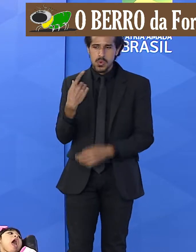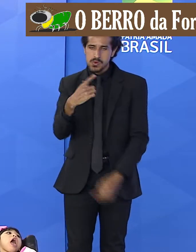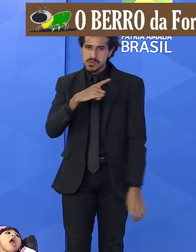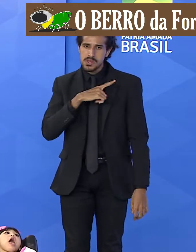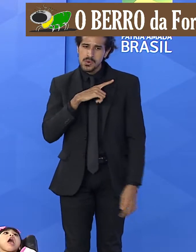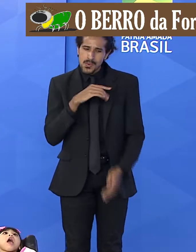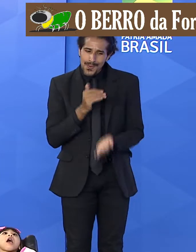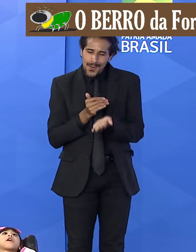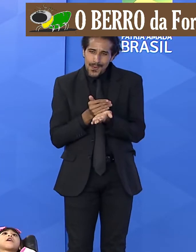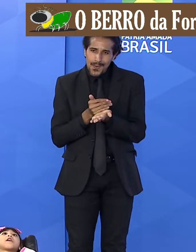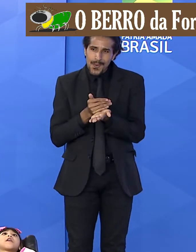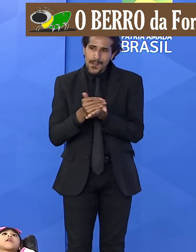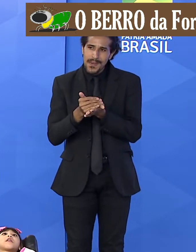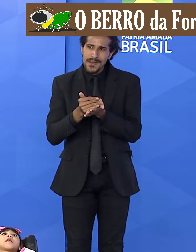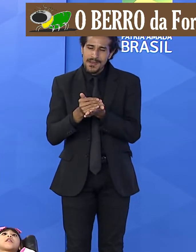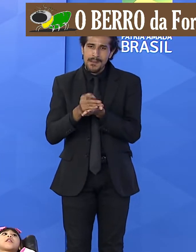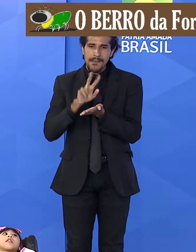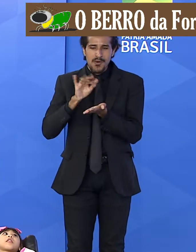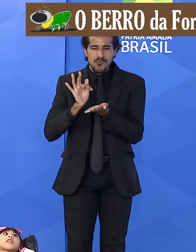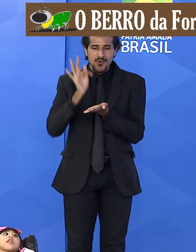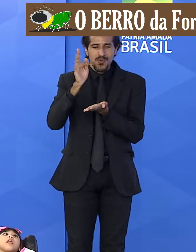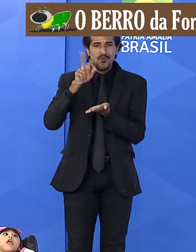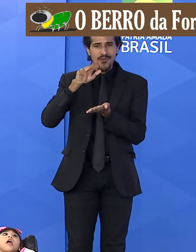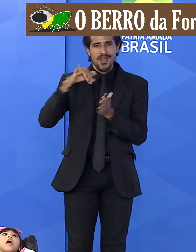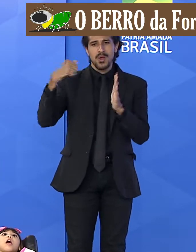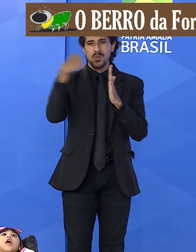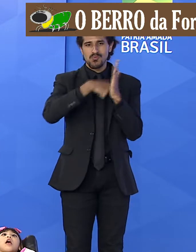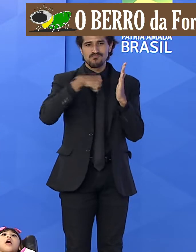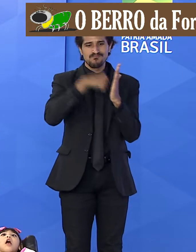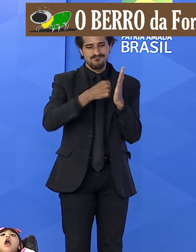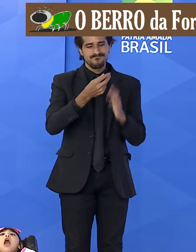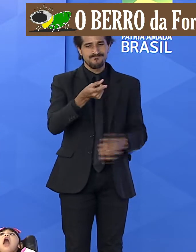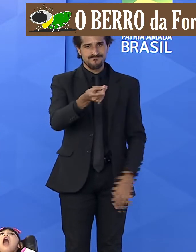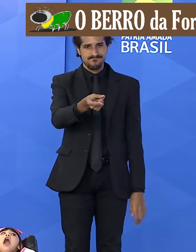de muita luta que teremos ainda pela frente